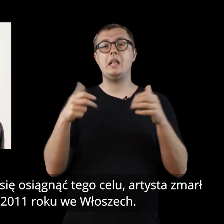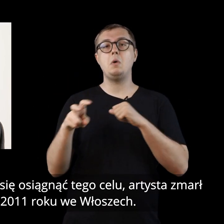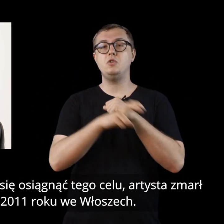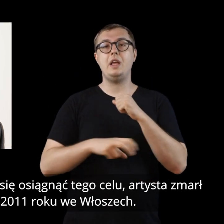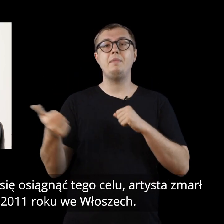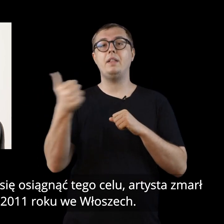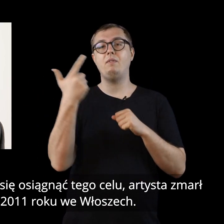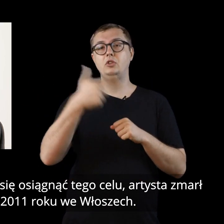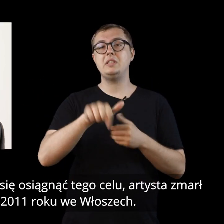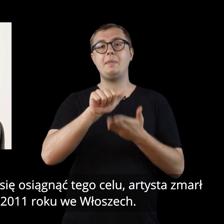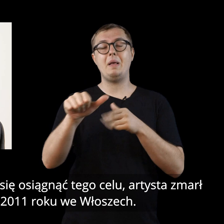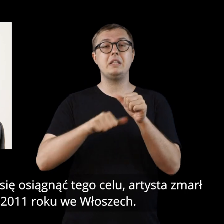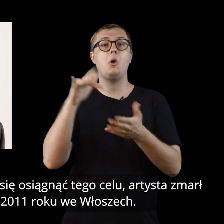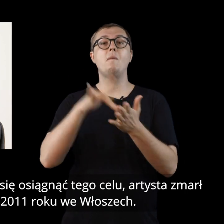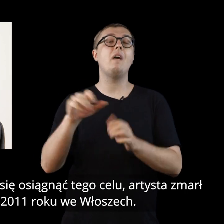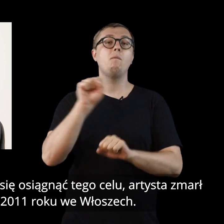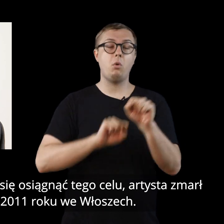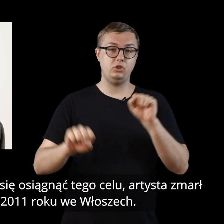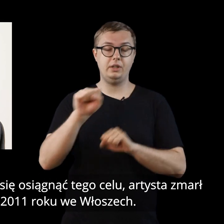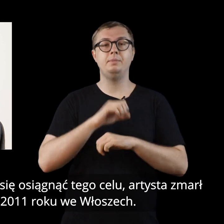6 sierpnia 2011 roku we Włoszech.